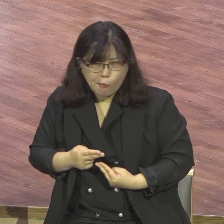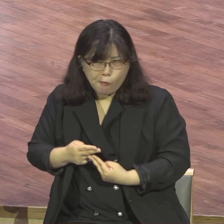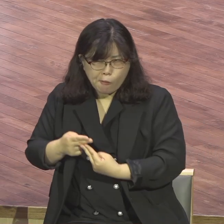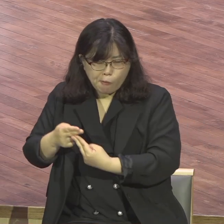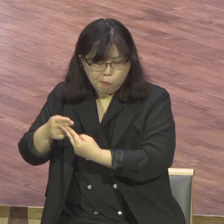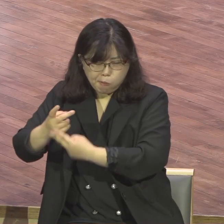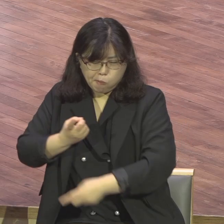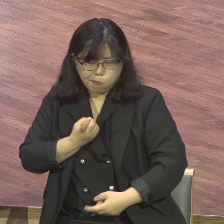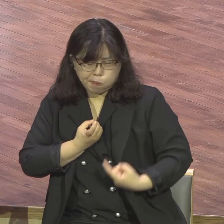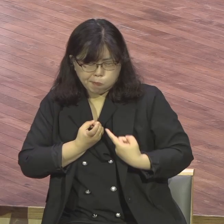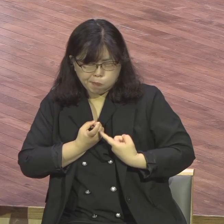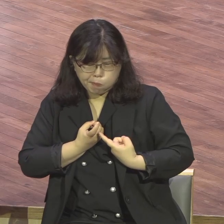응답받는데 걸림돌이 돼요